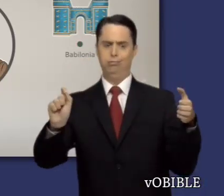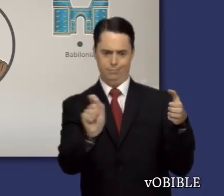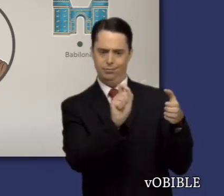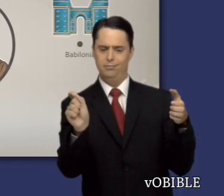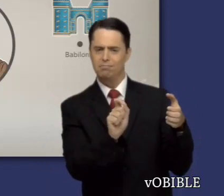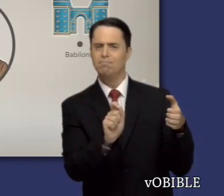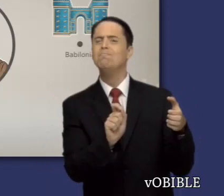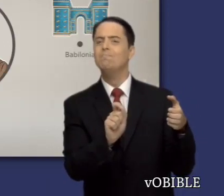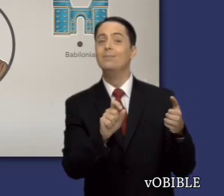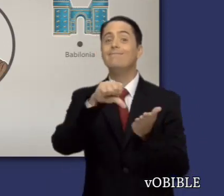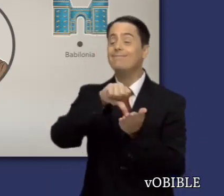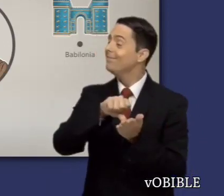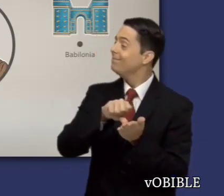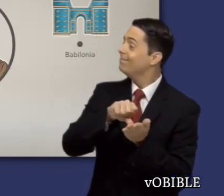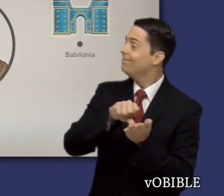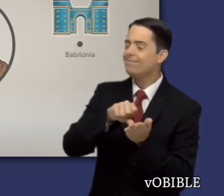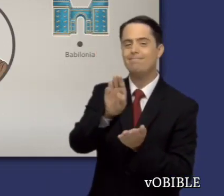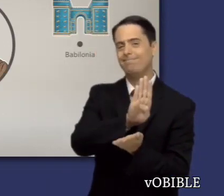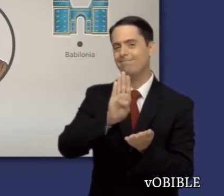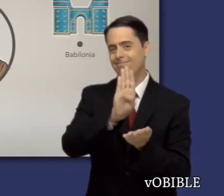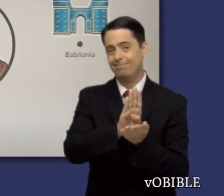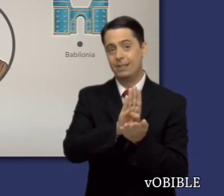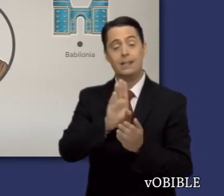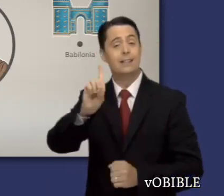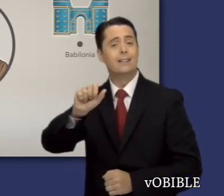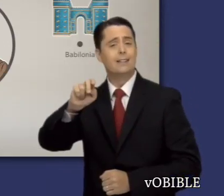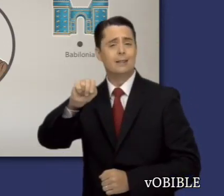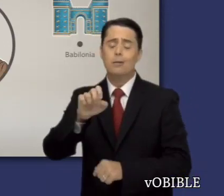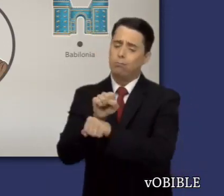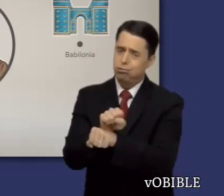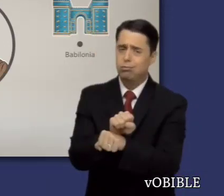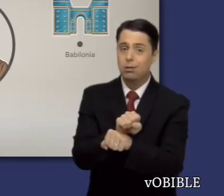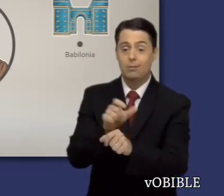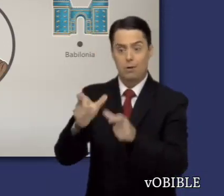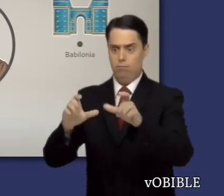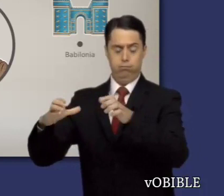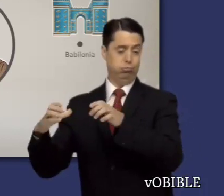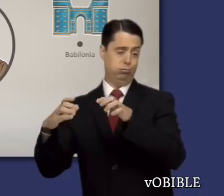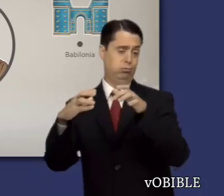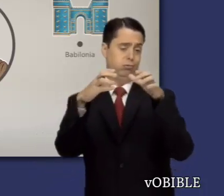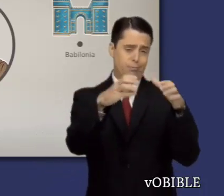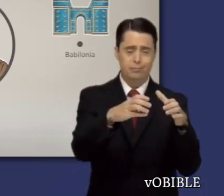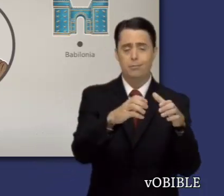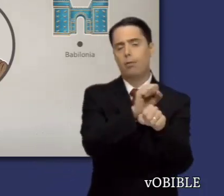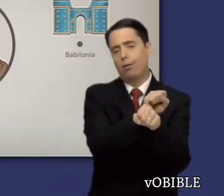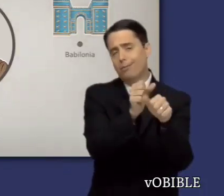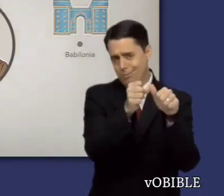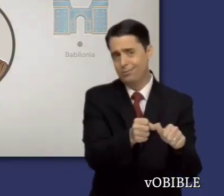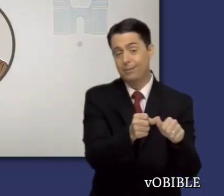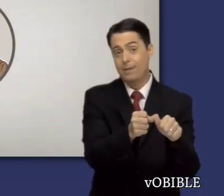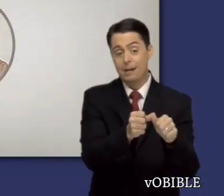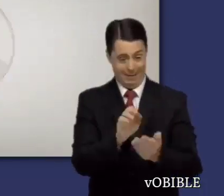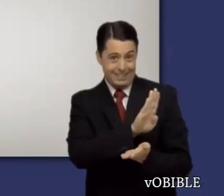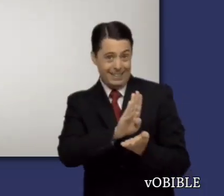junto con otros miembros de la nobleza. Con el tiempo, Daniel fue funcionario del gobierno babilonio y, más adelante, del